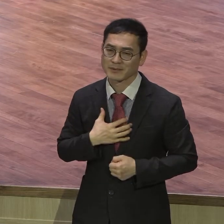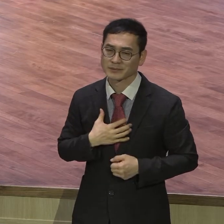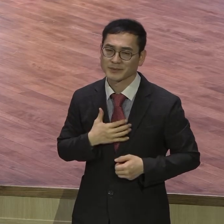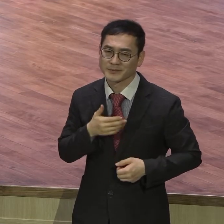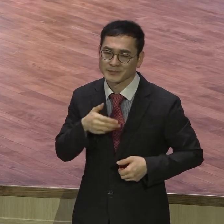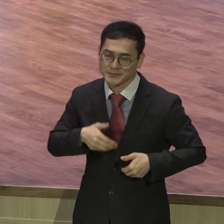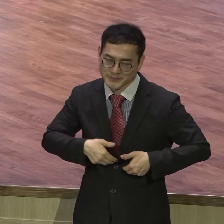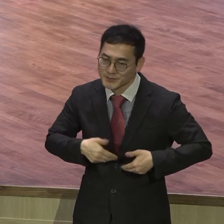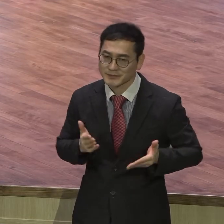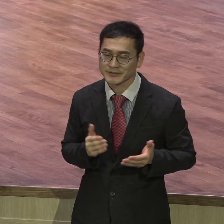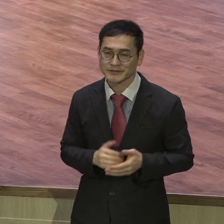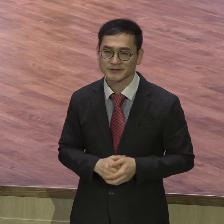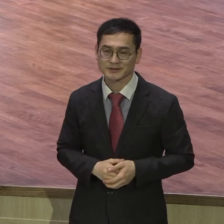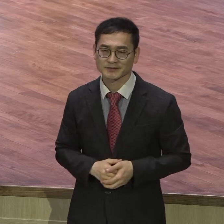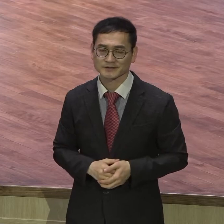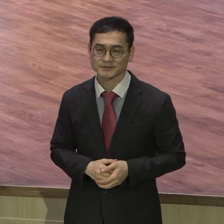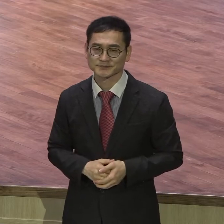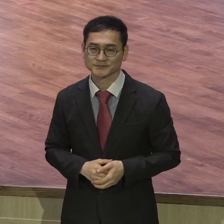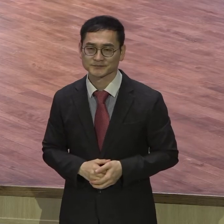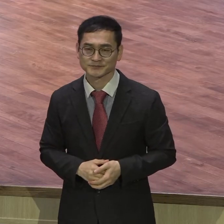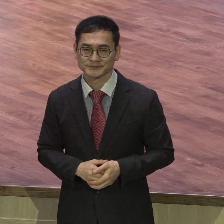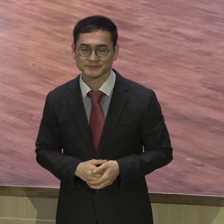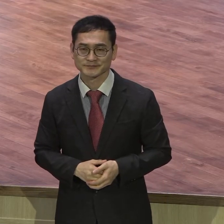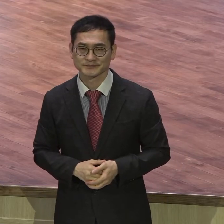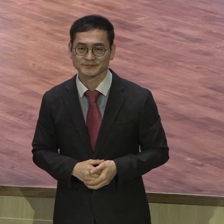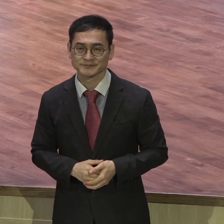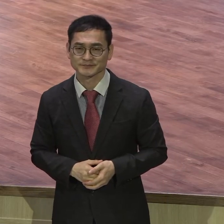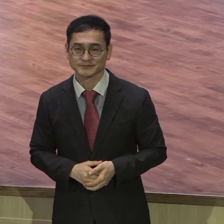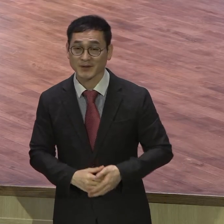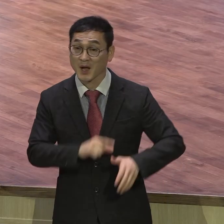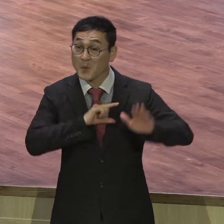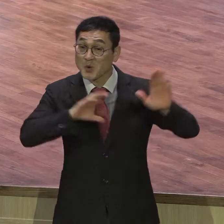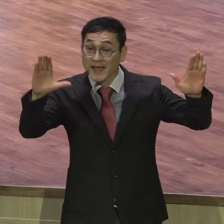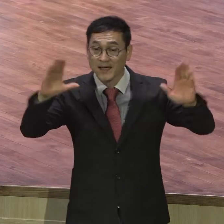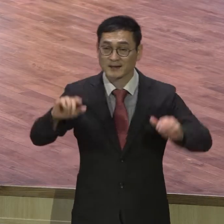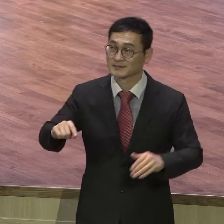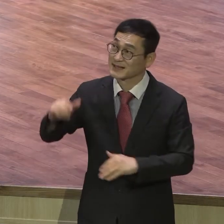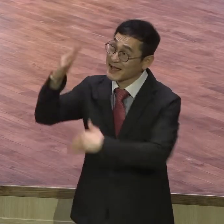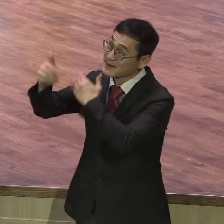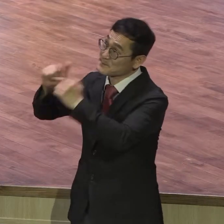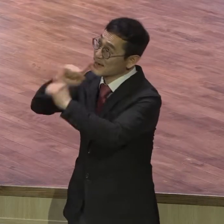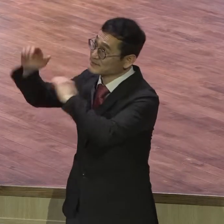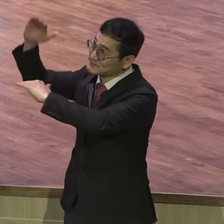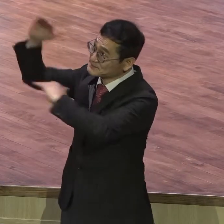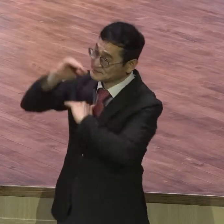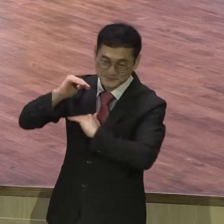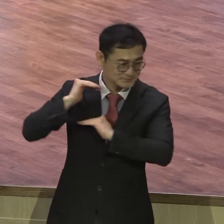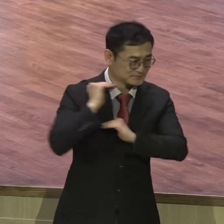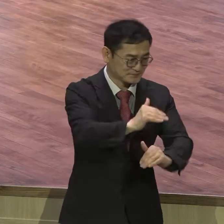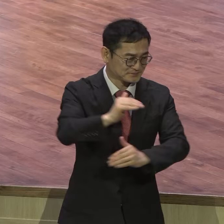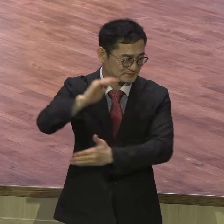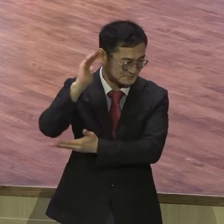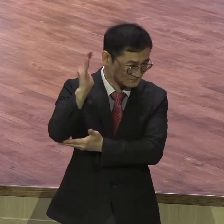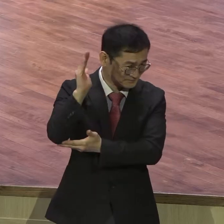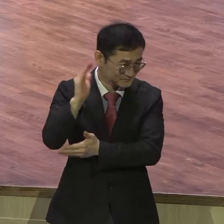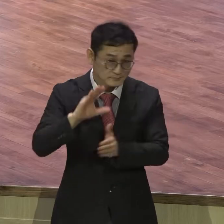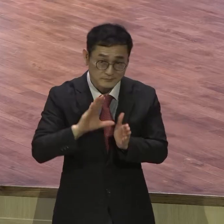이렇게 모세가 말을 하는데 이들의 반응은 모세의 기대와 정반대였어요. 말했는데